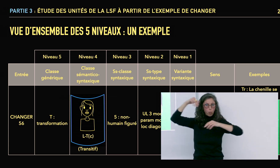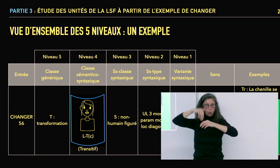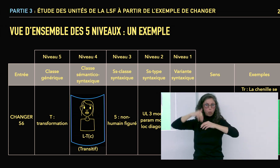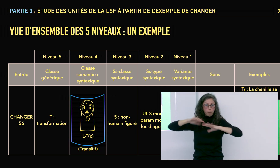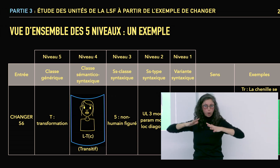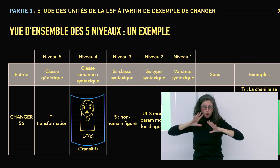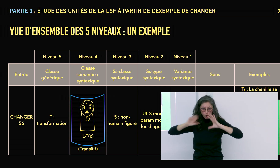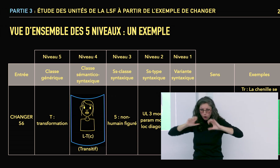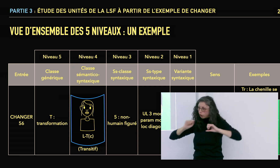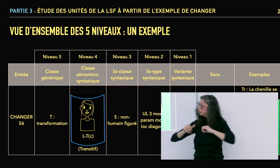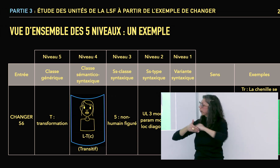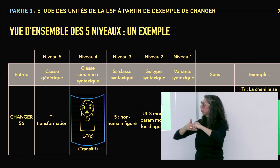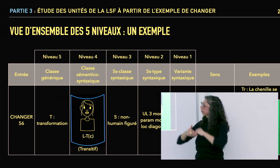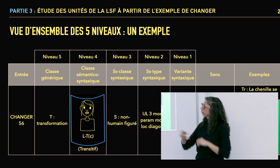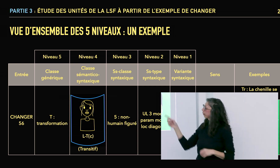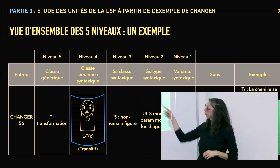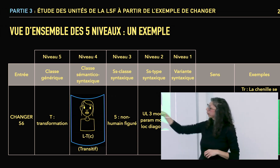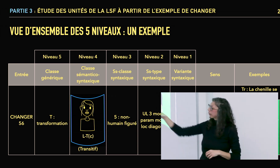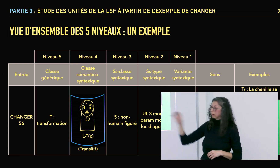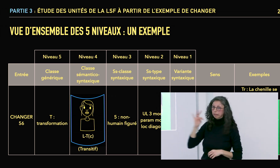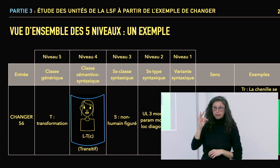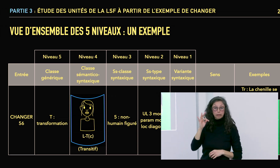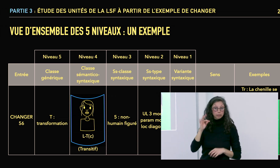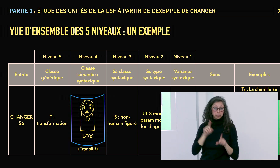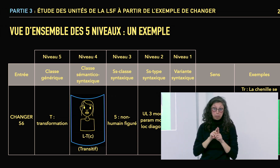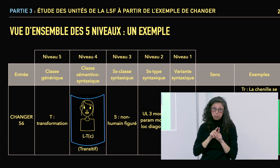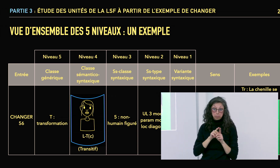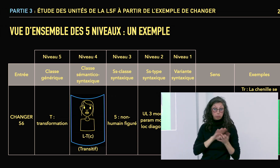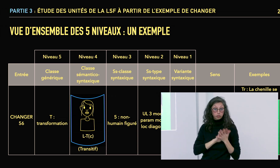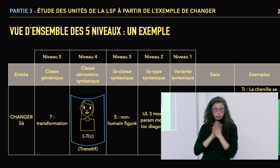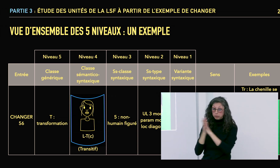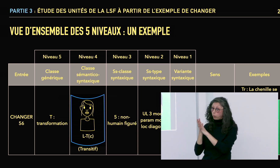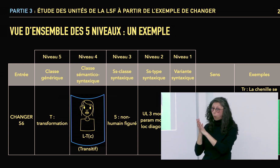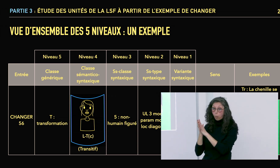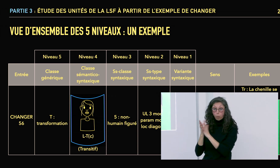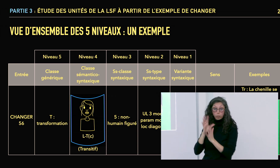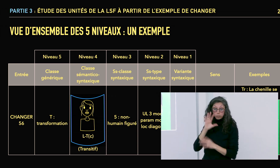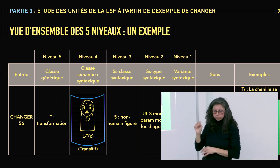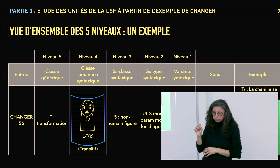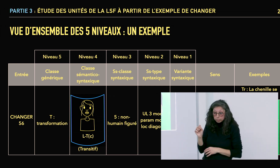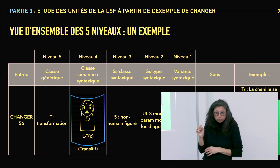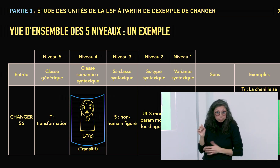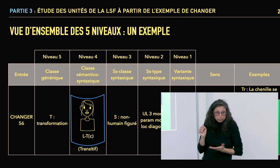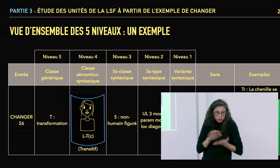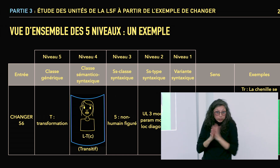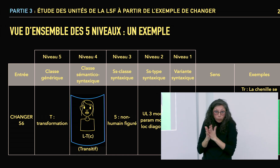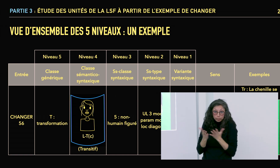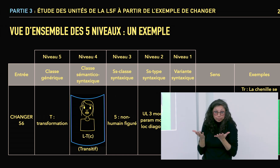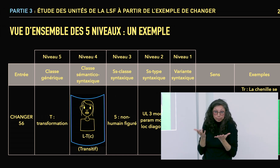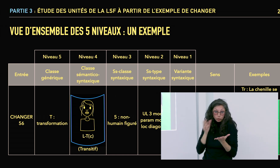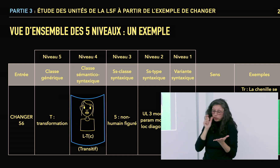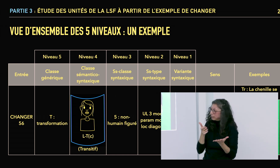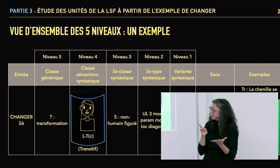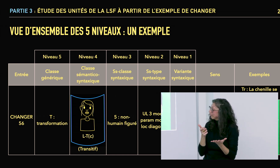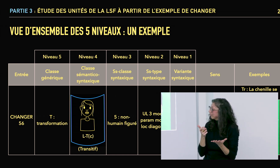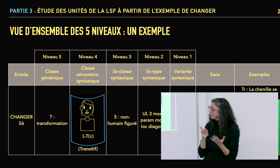J'ai essayé de décortiquer ces différents niveaux. Donc, on a le T pour la transformation qui,